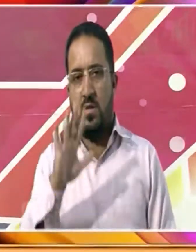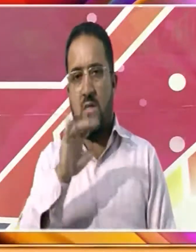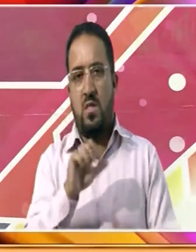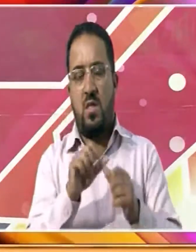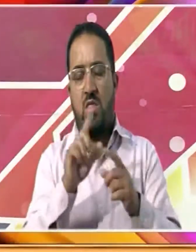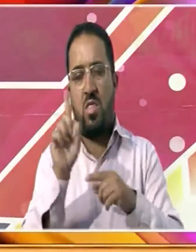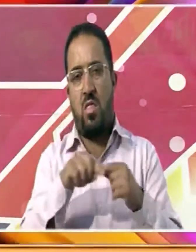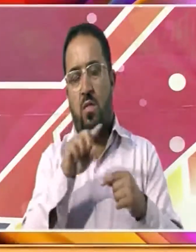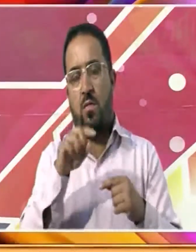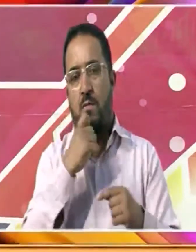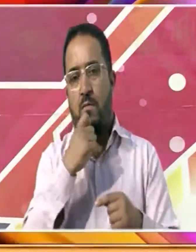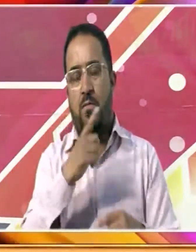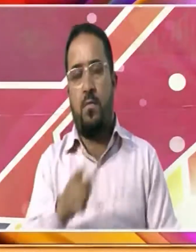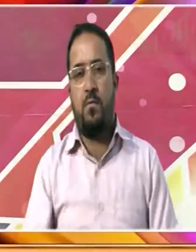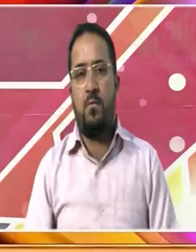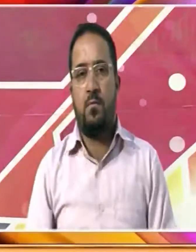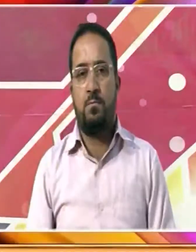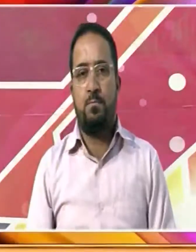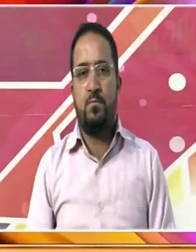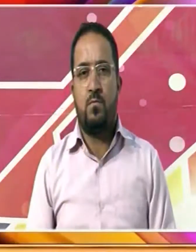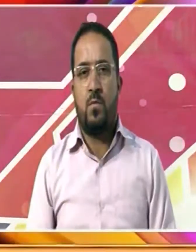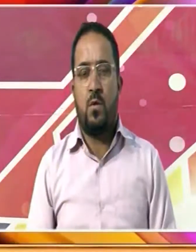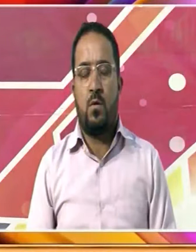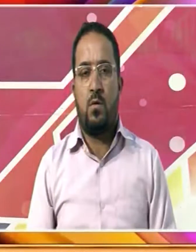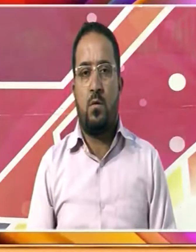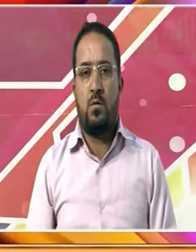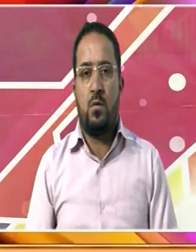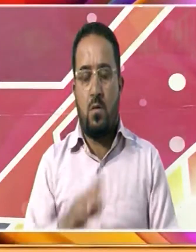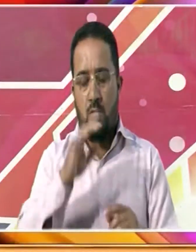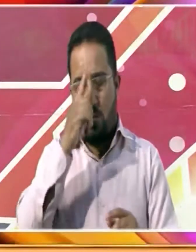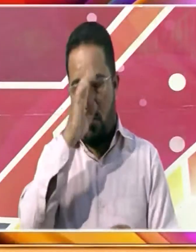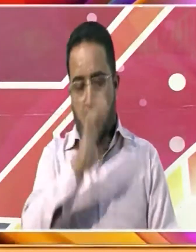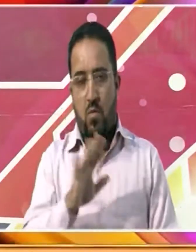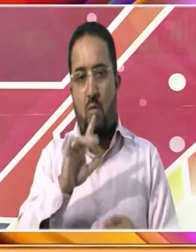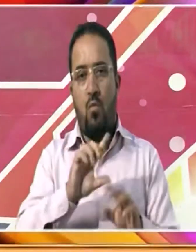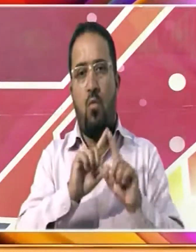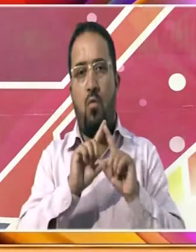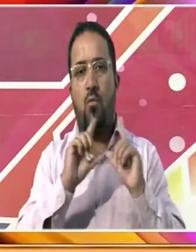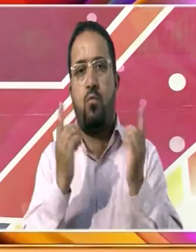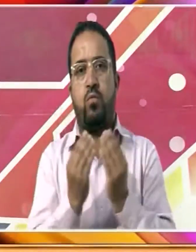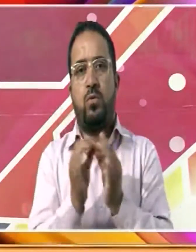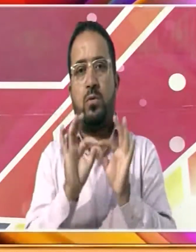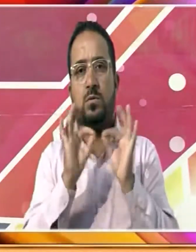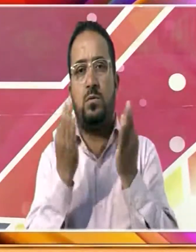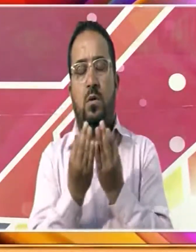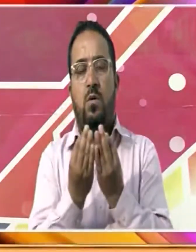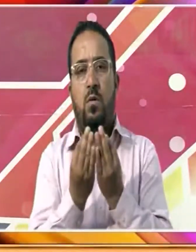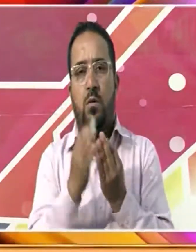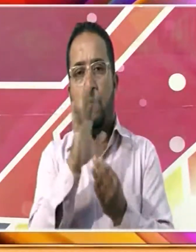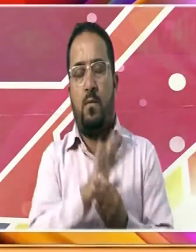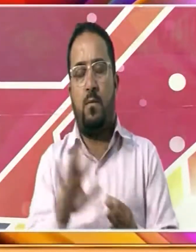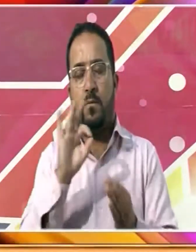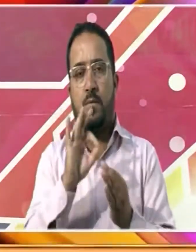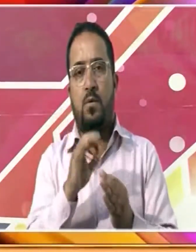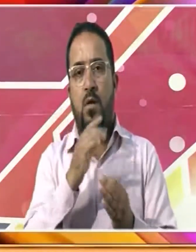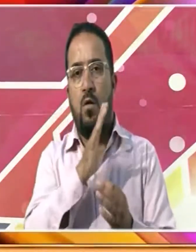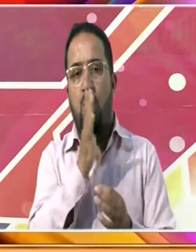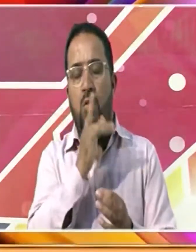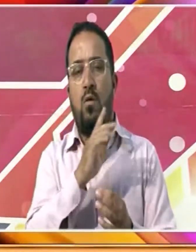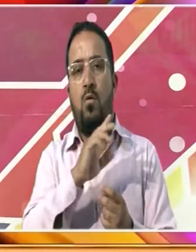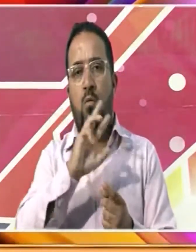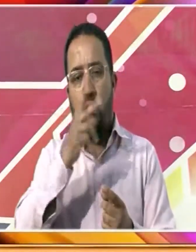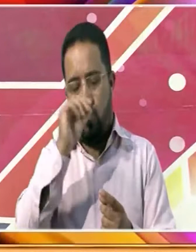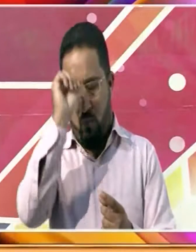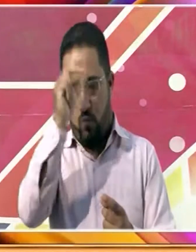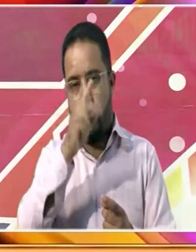کرتا ہے بیان میں یہ بھی کہا گیا ہے کہ ملک میں سبی مذاہب کو یک سان درجہ حاصل ہے اور سبی